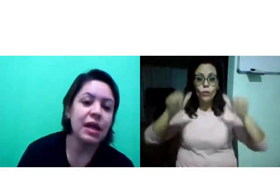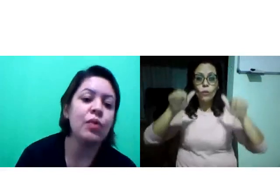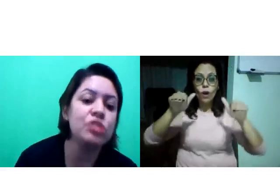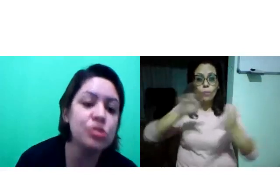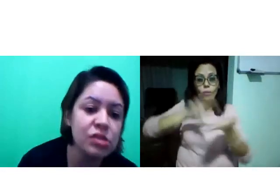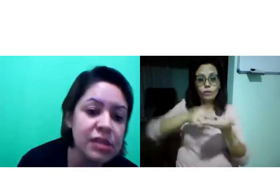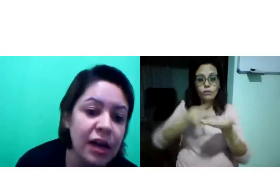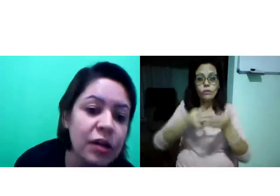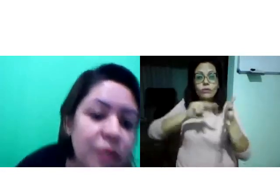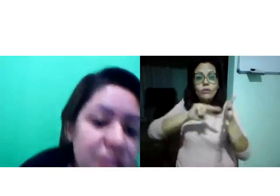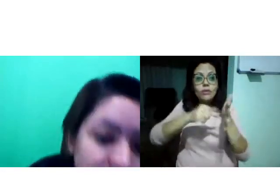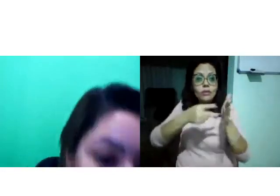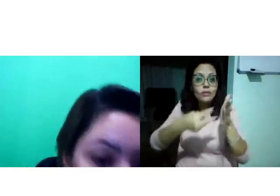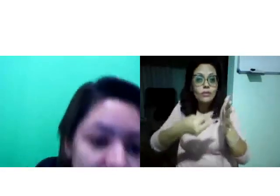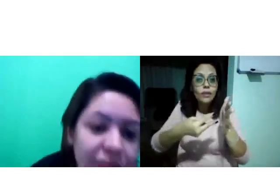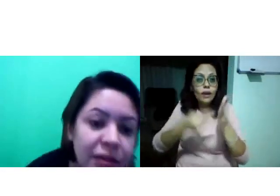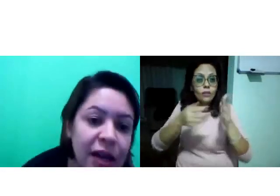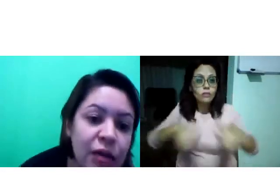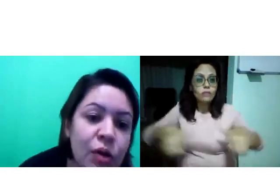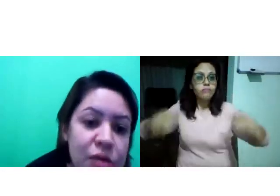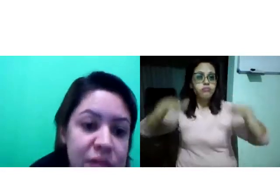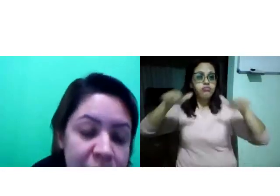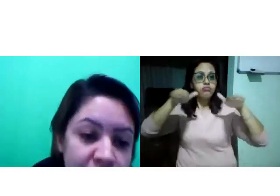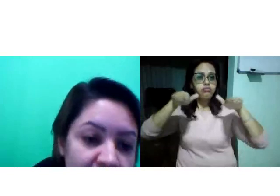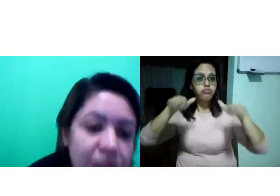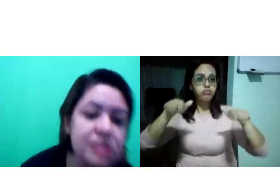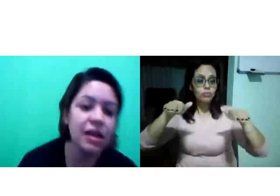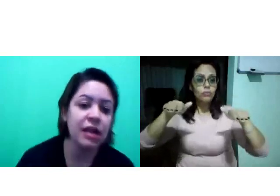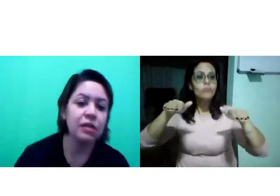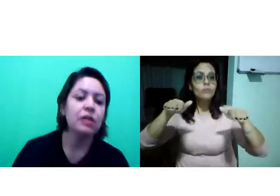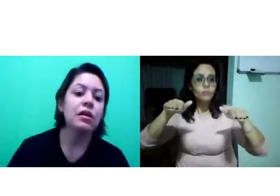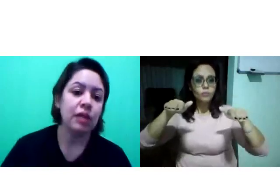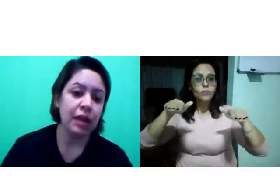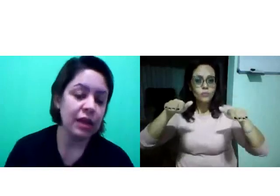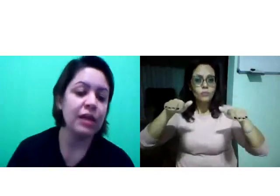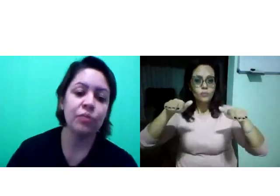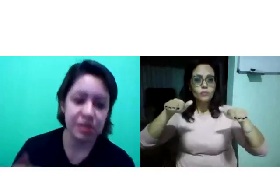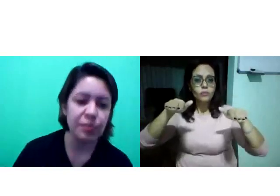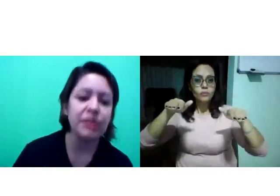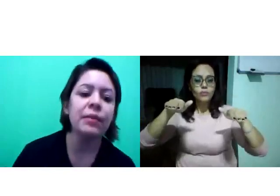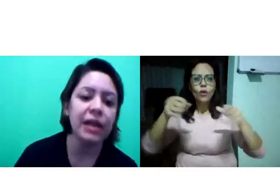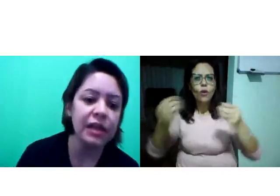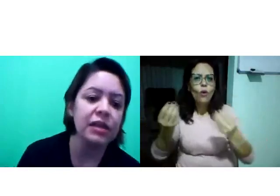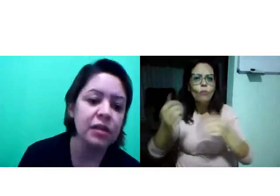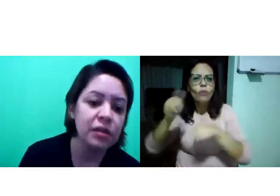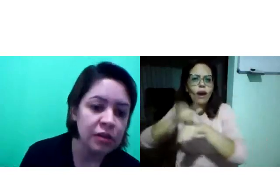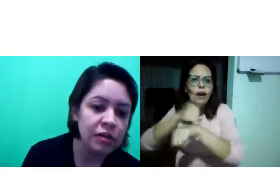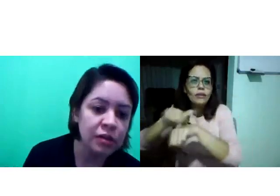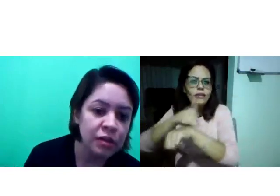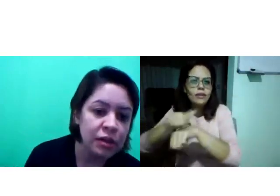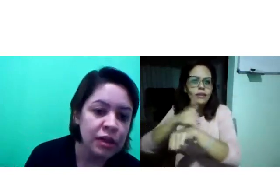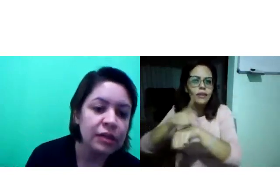O discurso está no mesmo patamar. Os significados estarem no mesmo patamar ali.